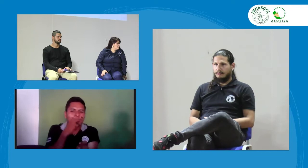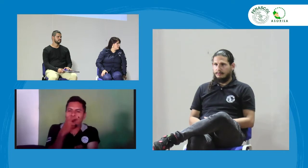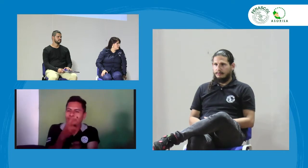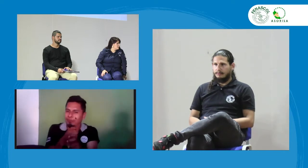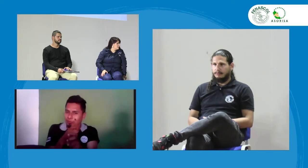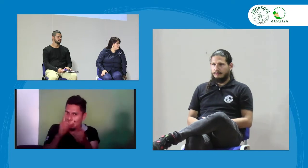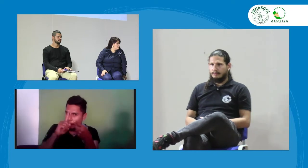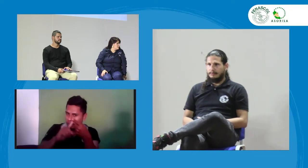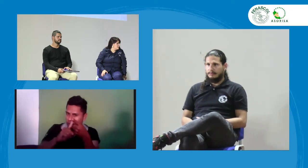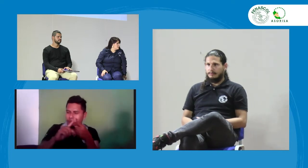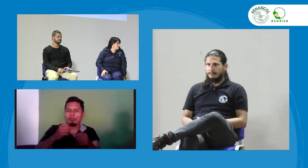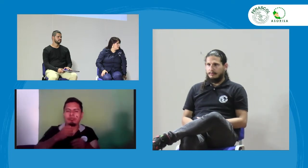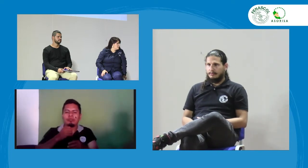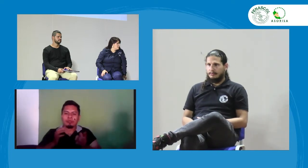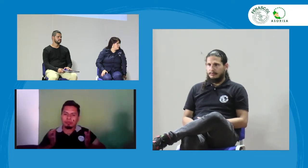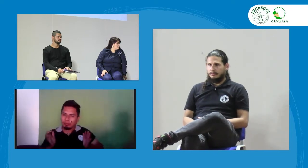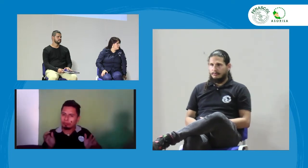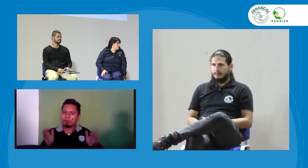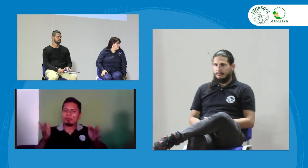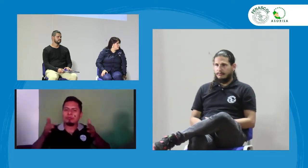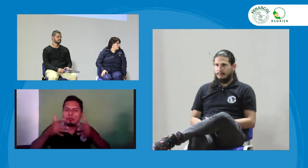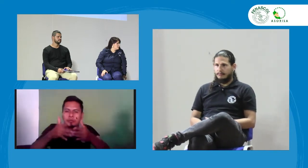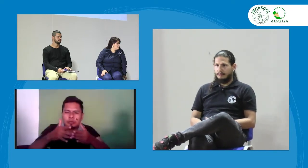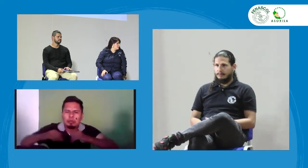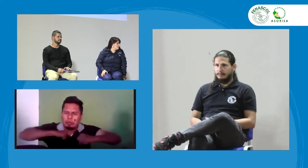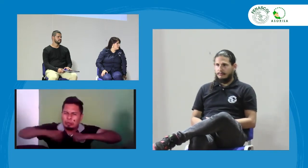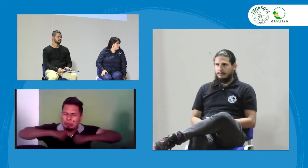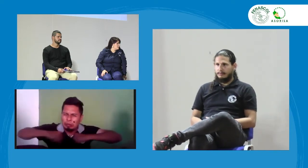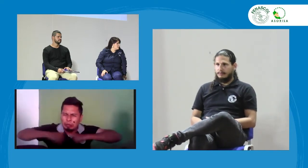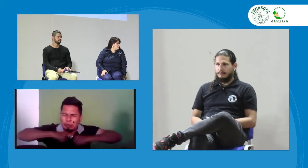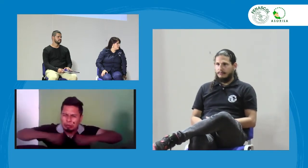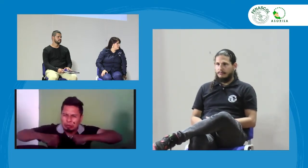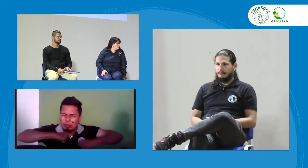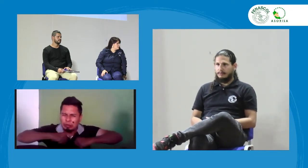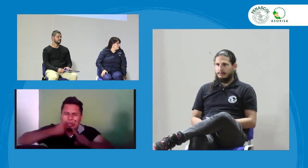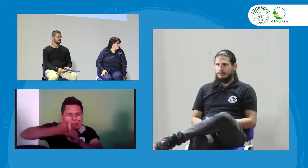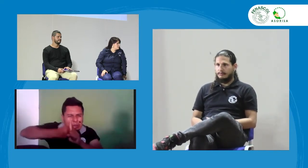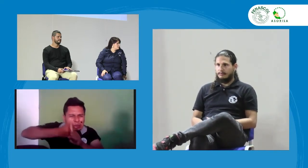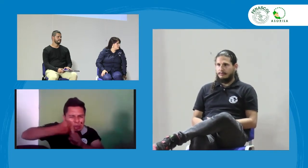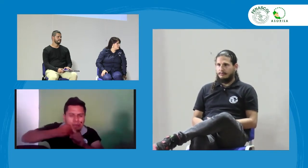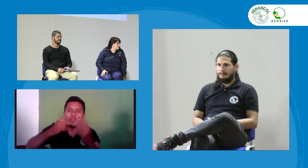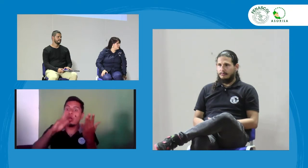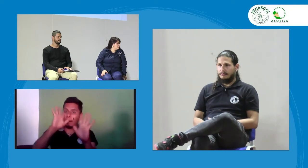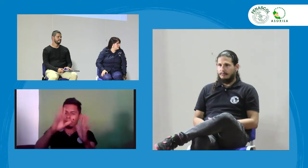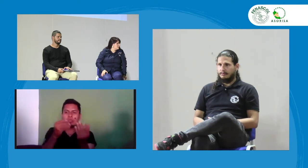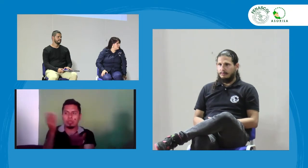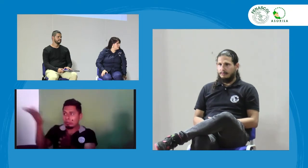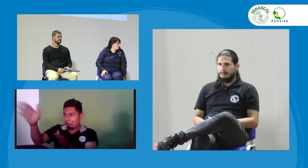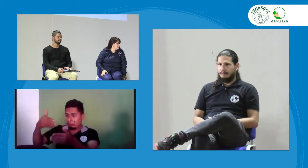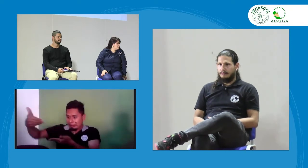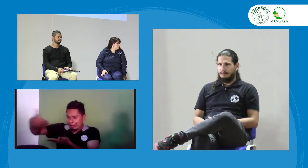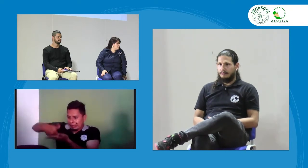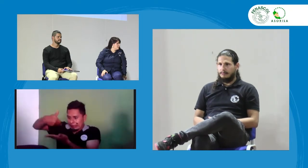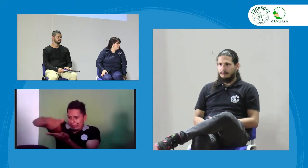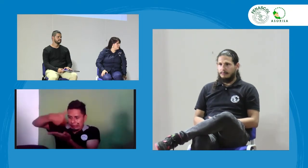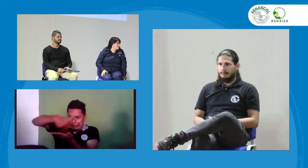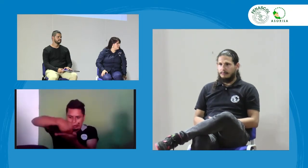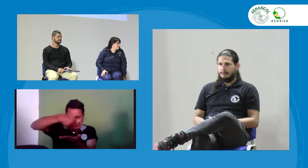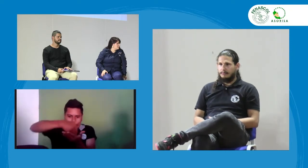no hemos conseguido nada. Hemos estado sufriendo. No hemos tenido esos recursos. Por ejemplo, en Mocoa nos hemos movilizado muchísimo.